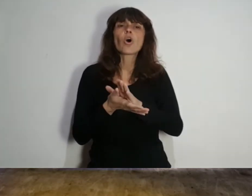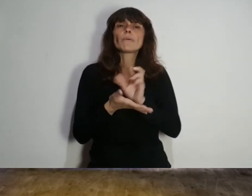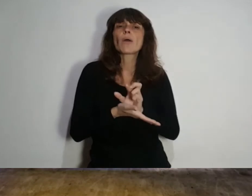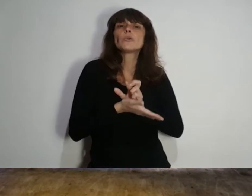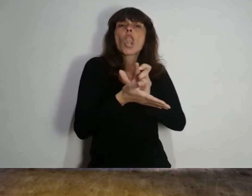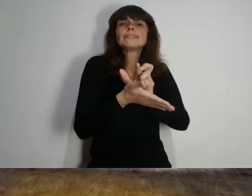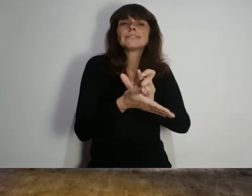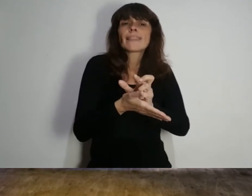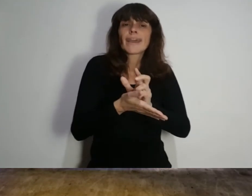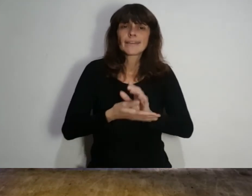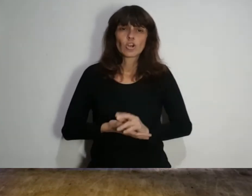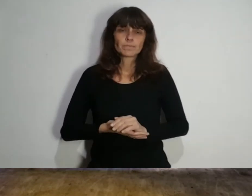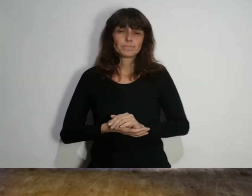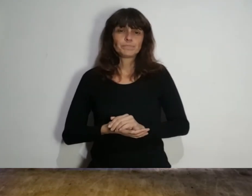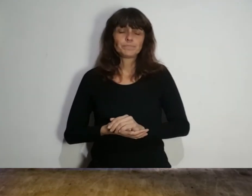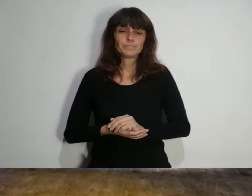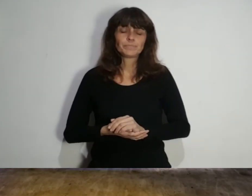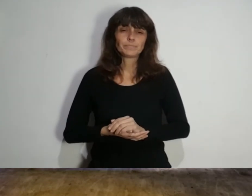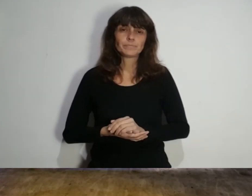referidos a la violencia de género.